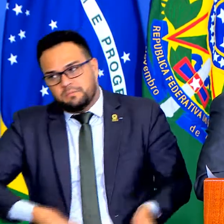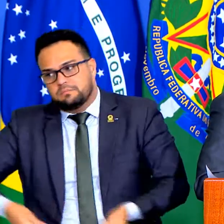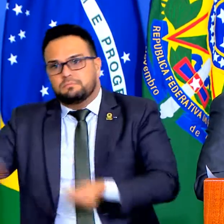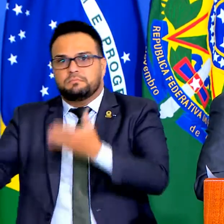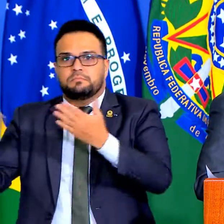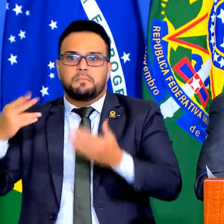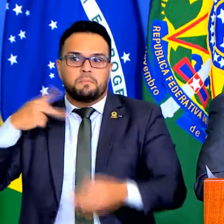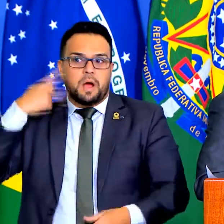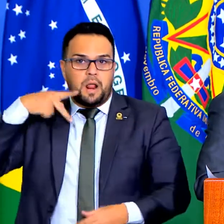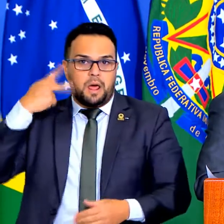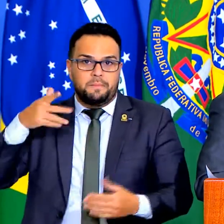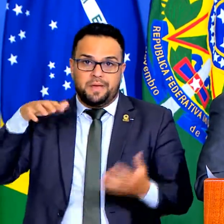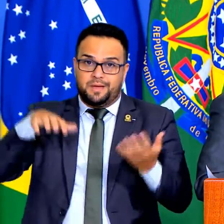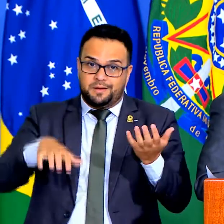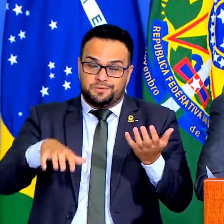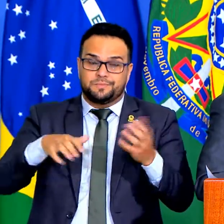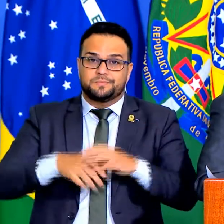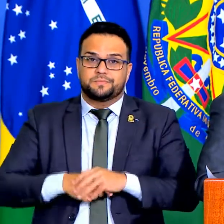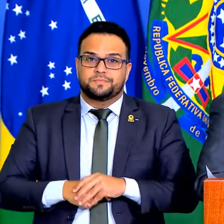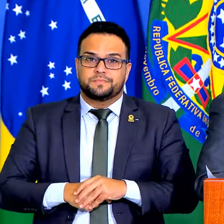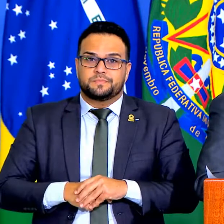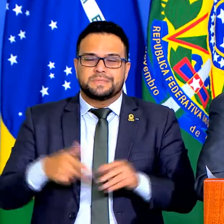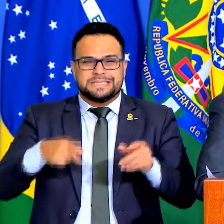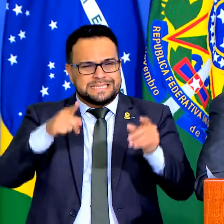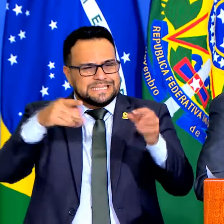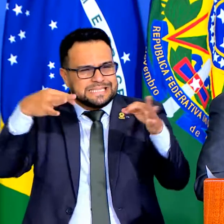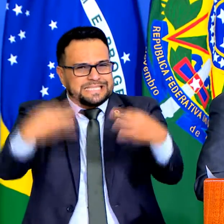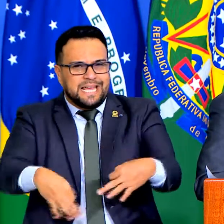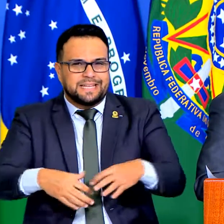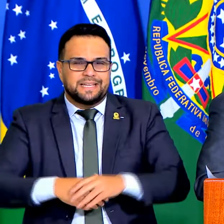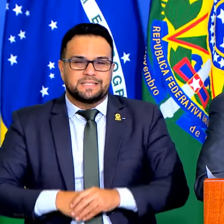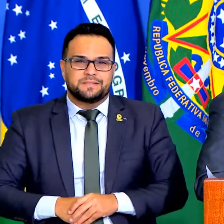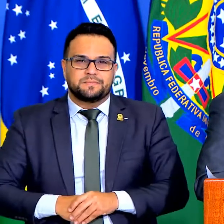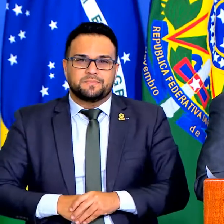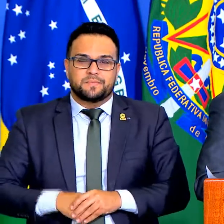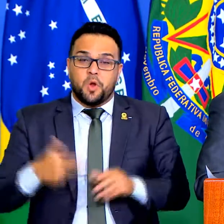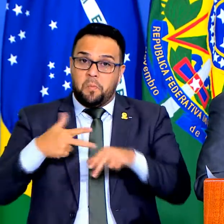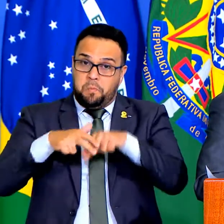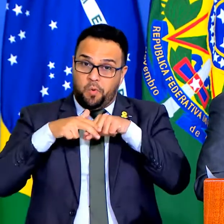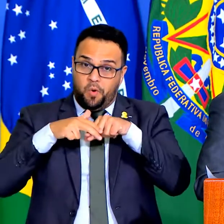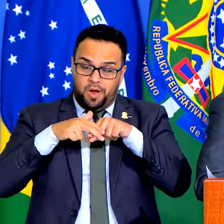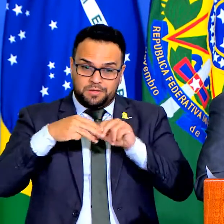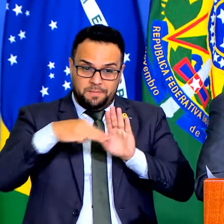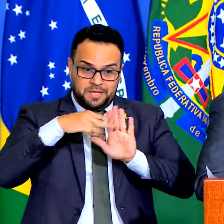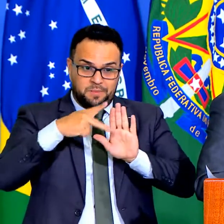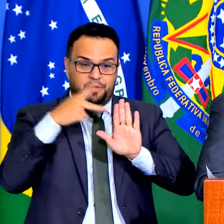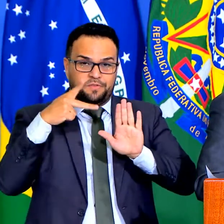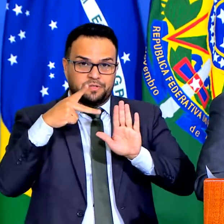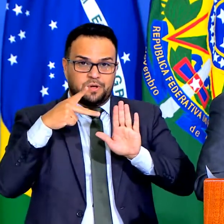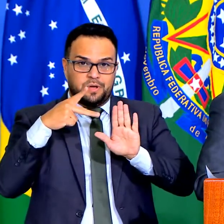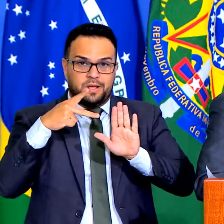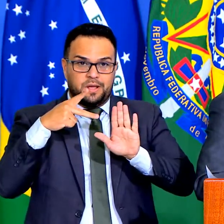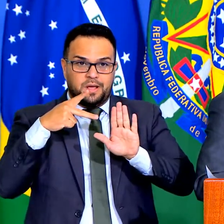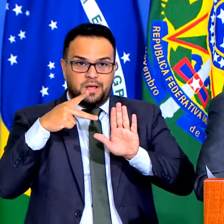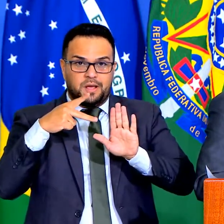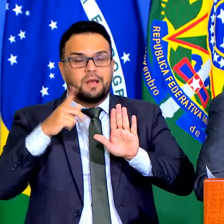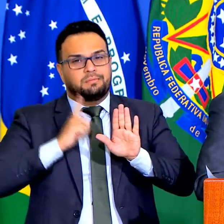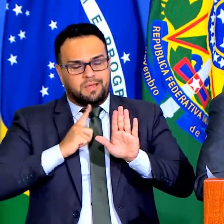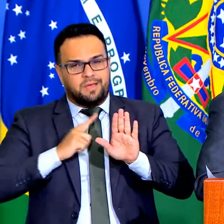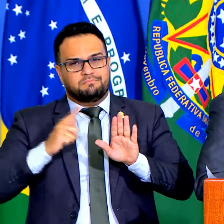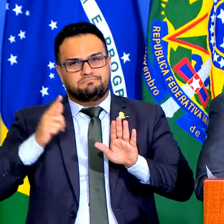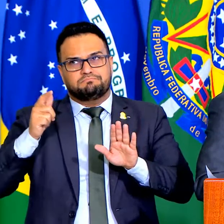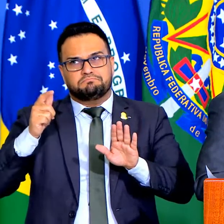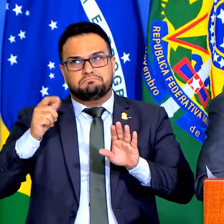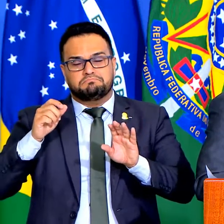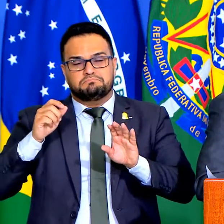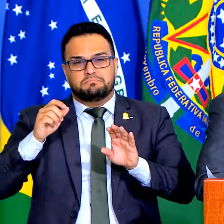pode ter certeza, se não fossem medidas como essa, o Brasil poderia estar em uma situação bastante tranquila, os caminhoneiros,